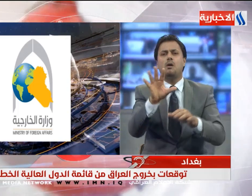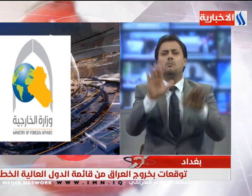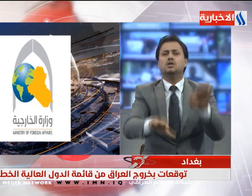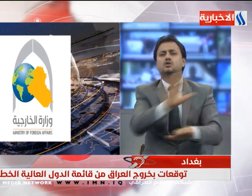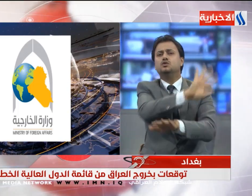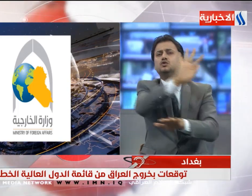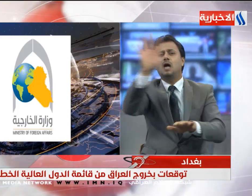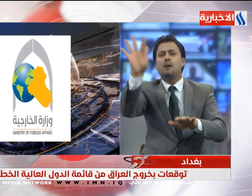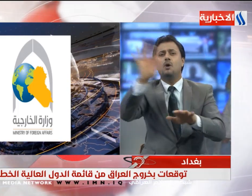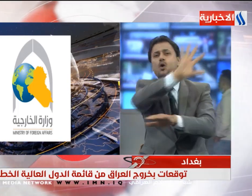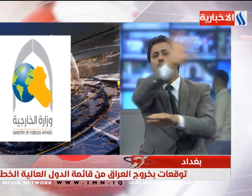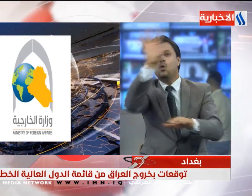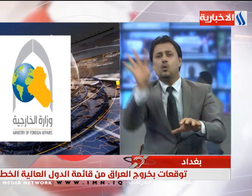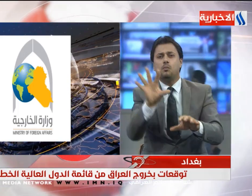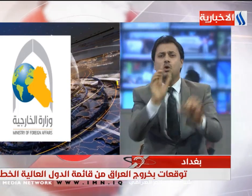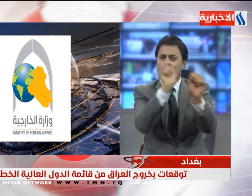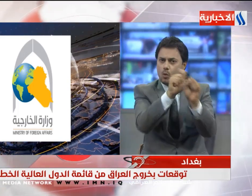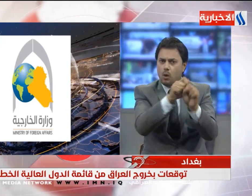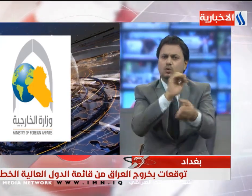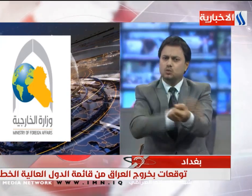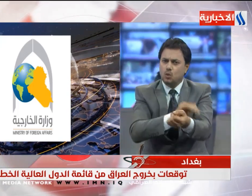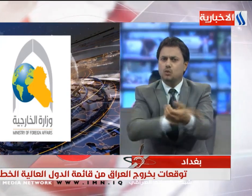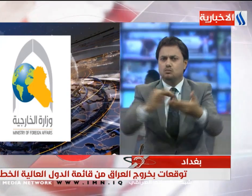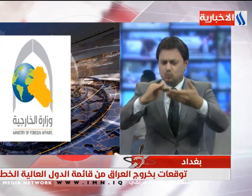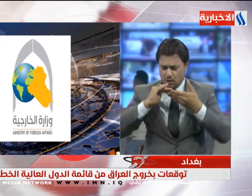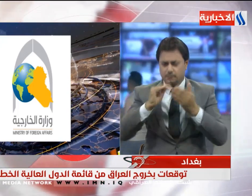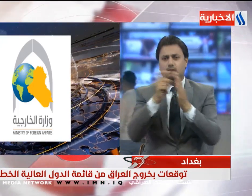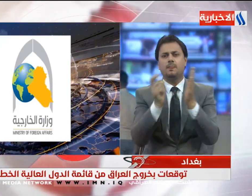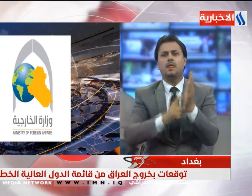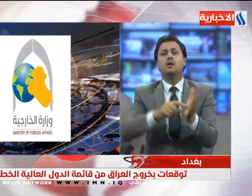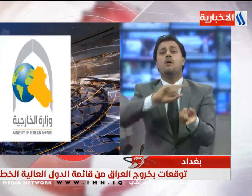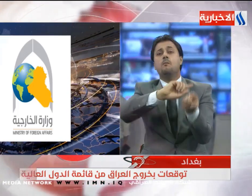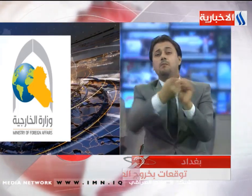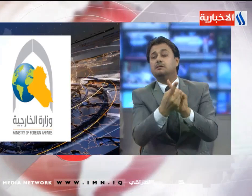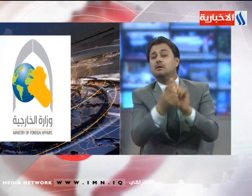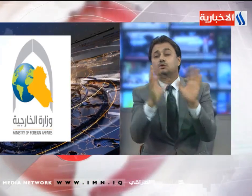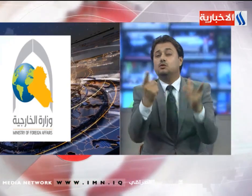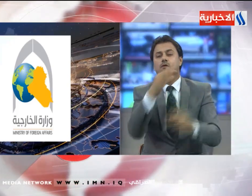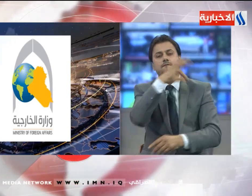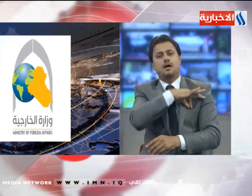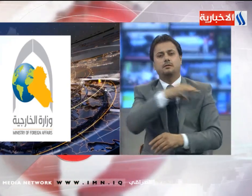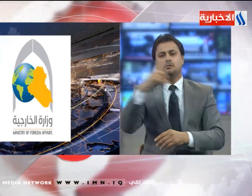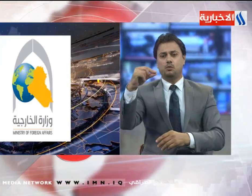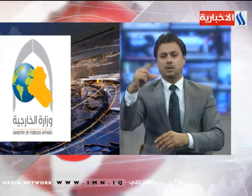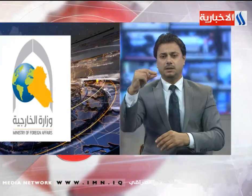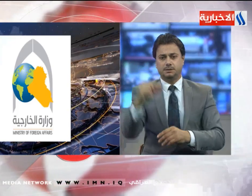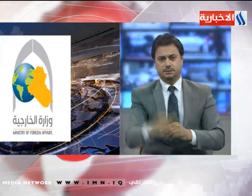لحاجد الجهود بهذا الصدد مشيرا إلى أن ردود الفعل كانت إيجابية